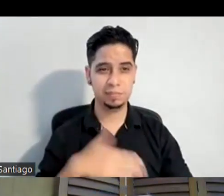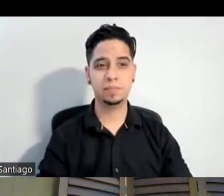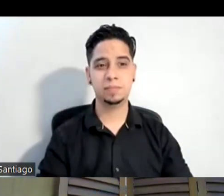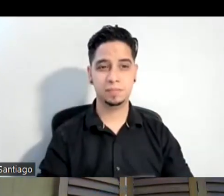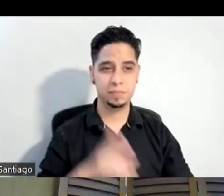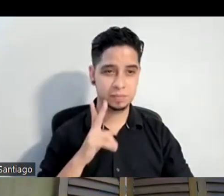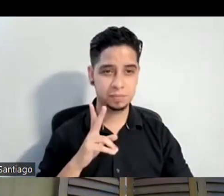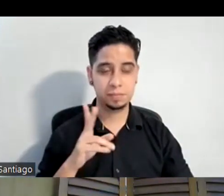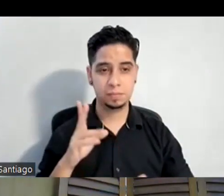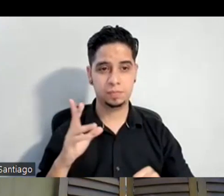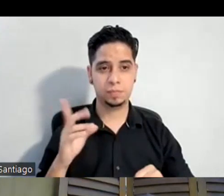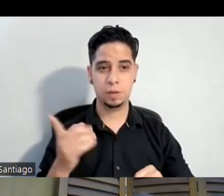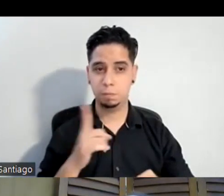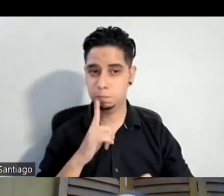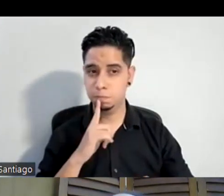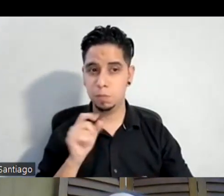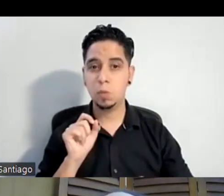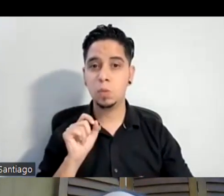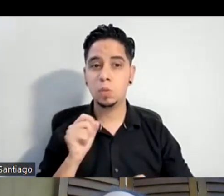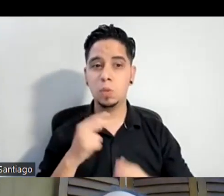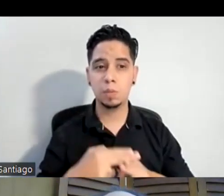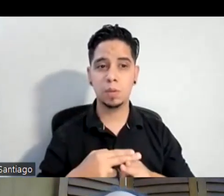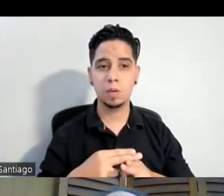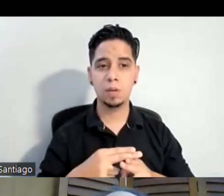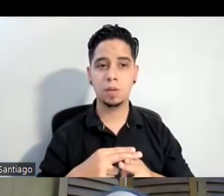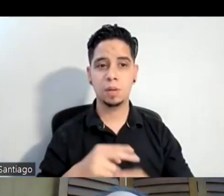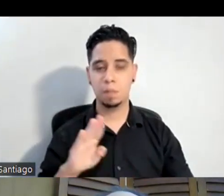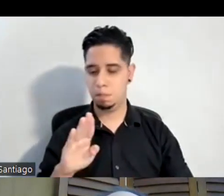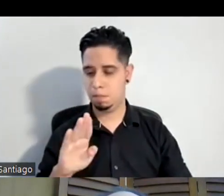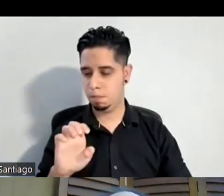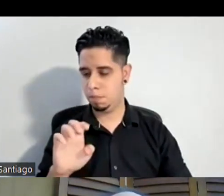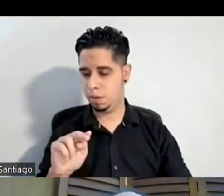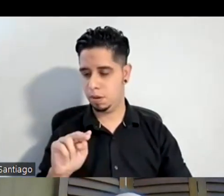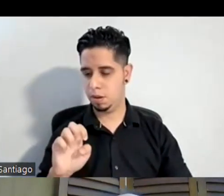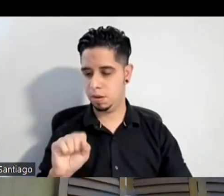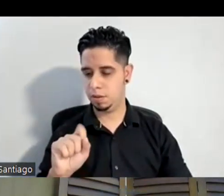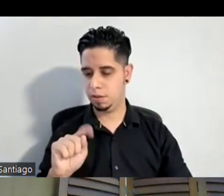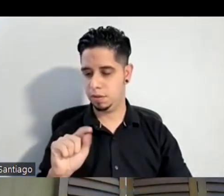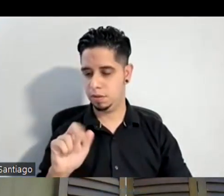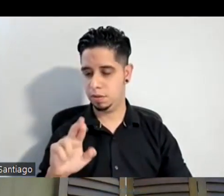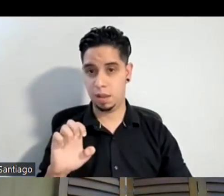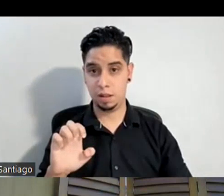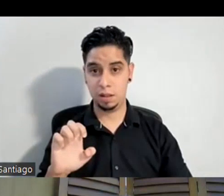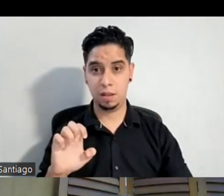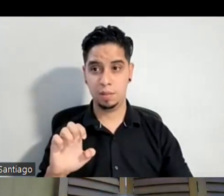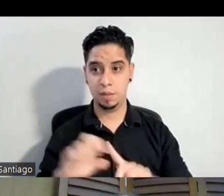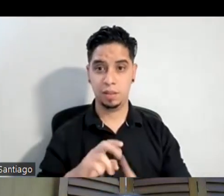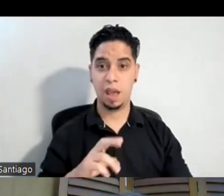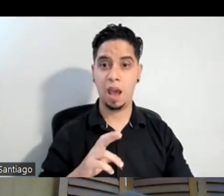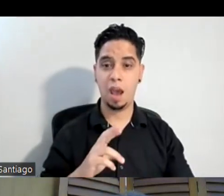solamente les a dejar este nombre Benestare con eso los dejo pero como está el ruchelo ¿verdad? Benestare